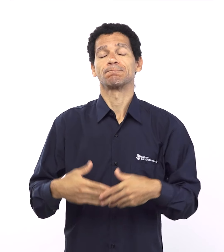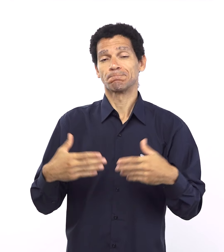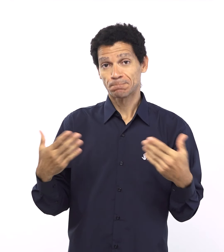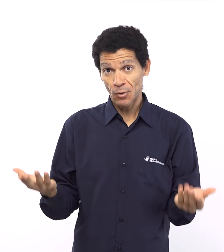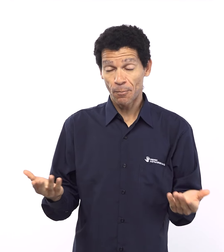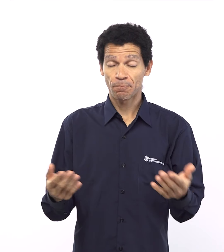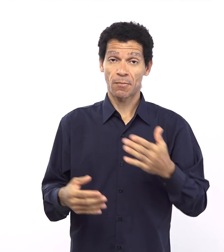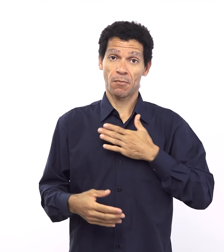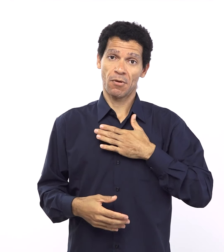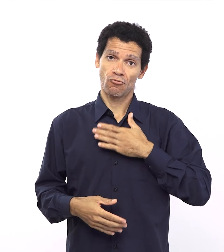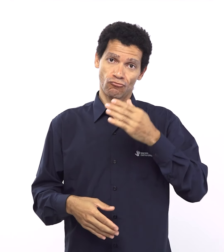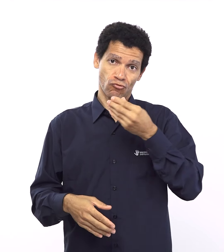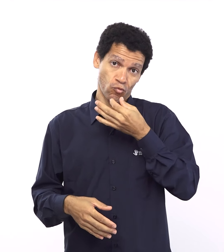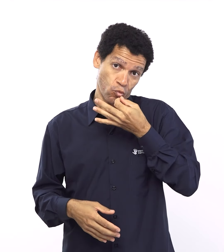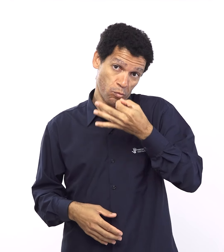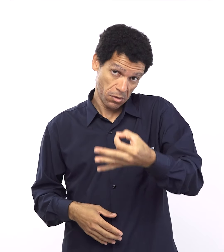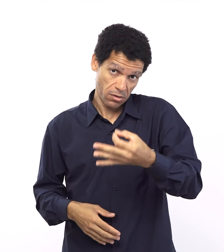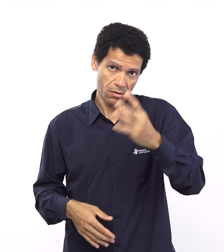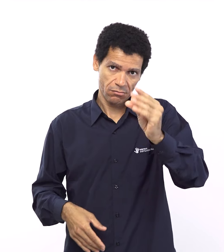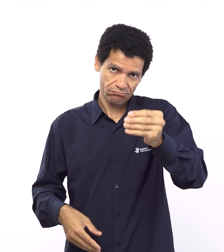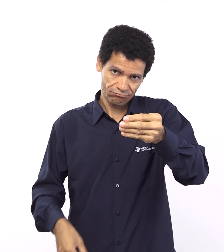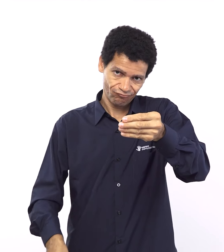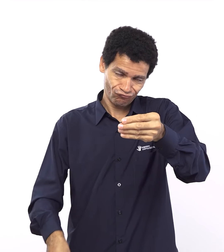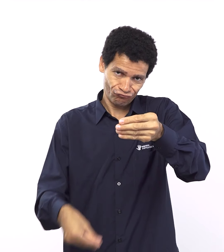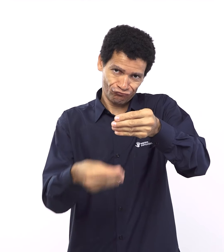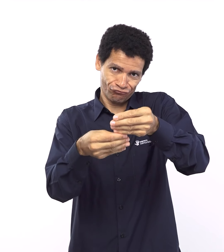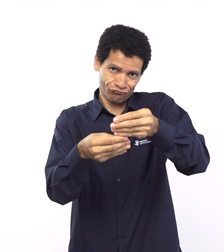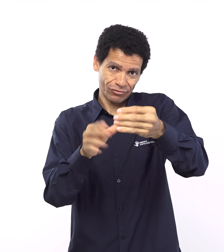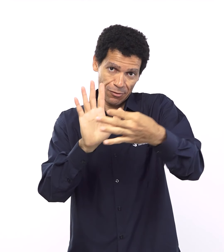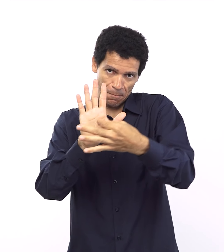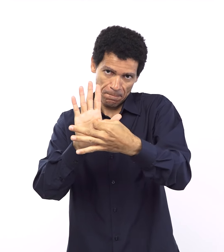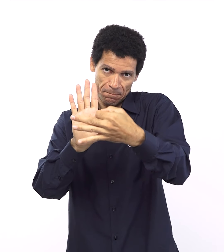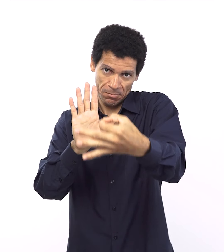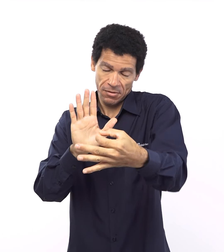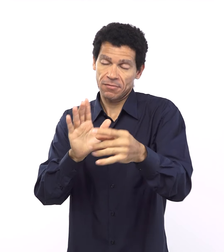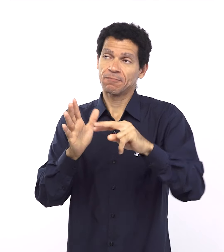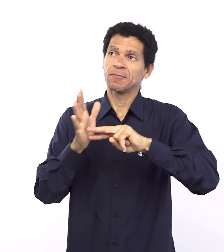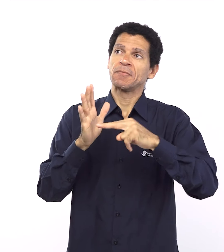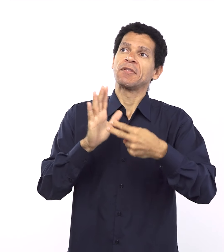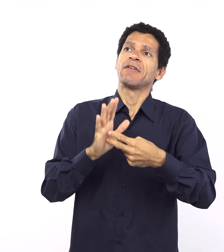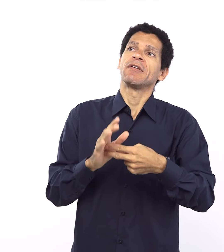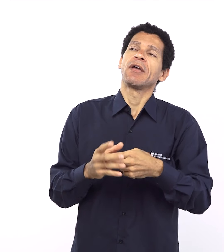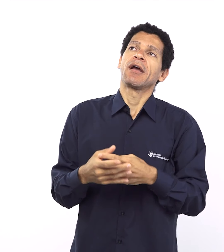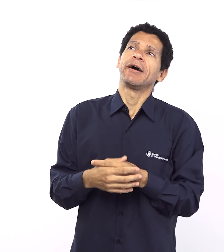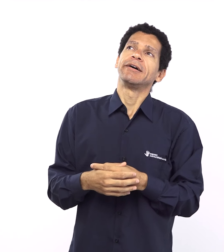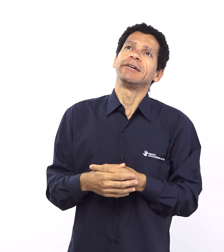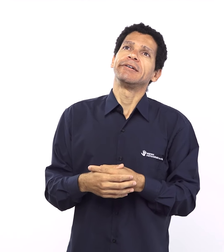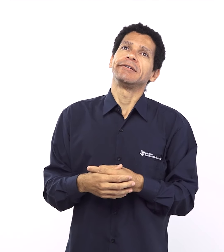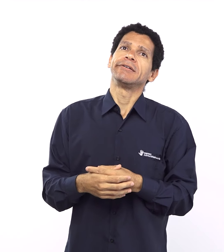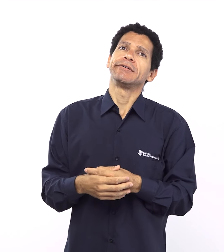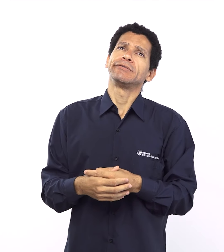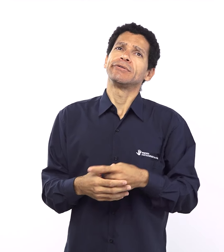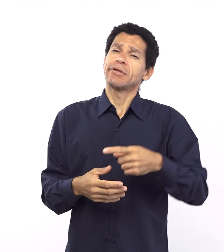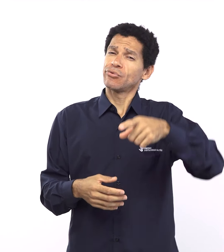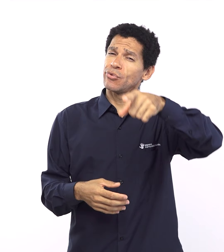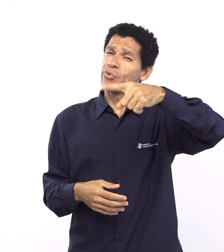relação à lição a quebra da aliança da nossa parte vai ser constante mas tão